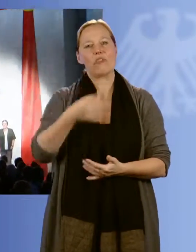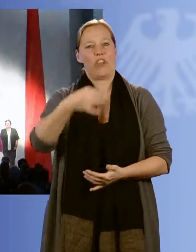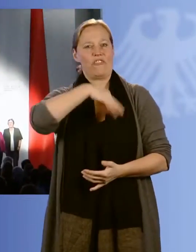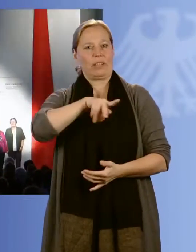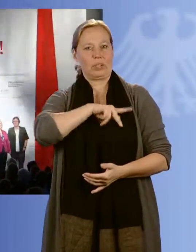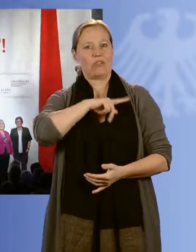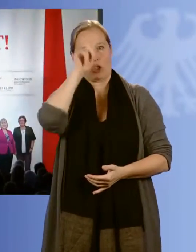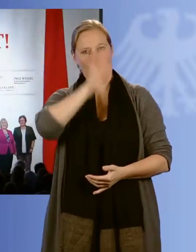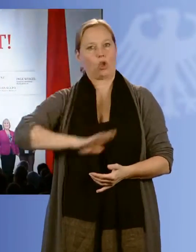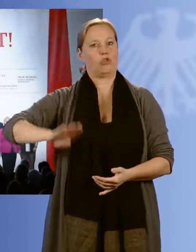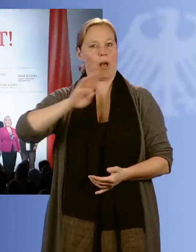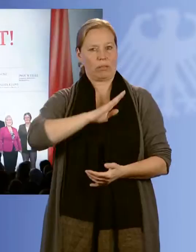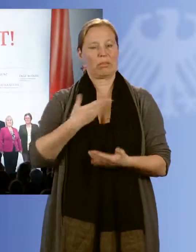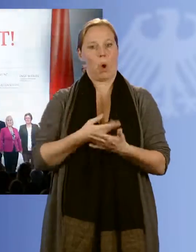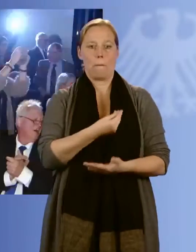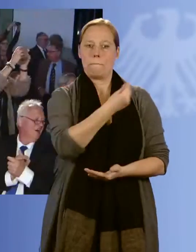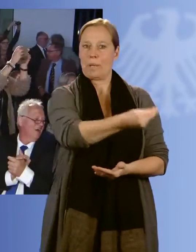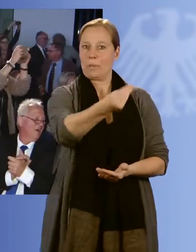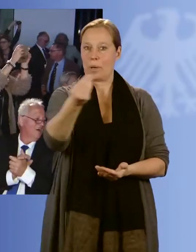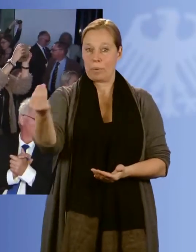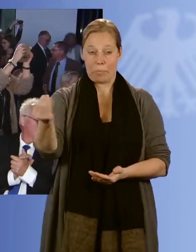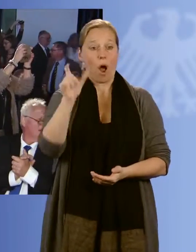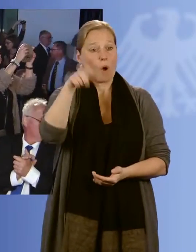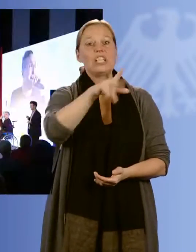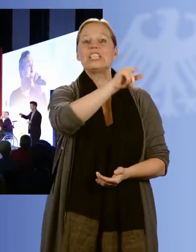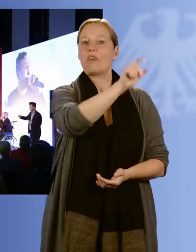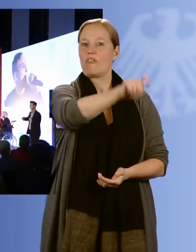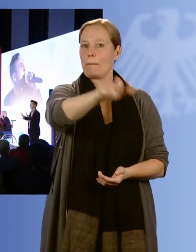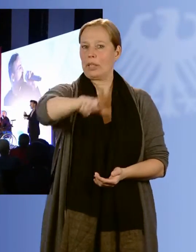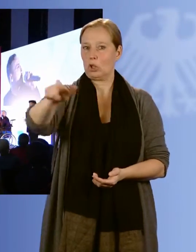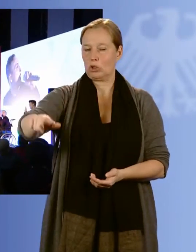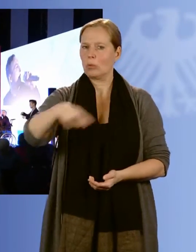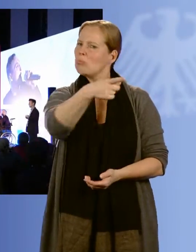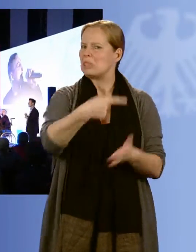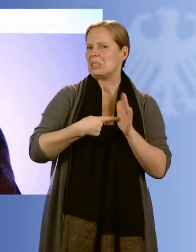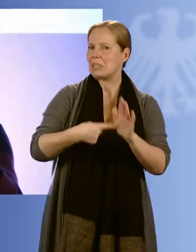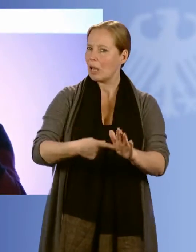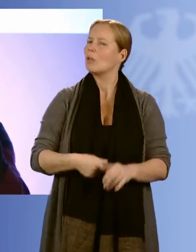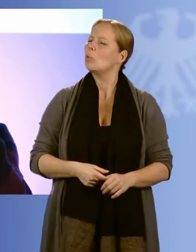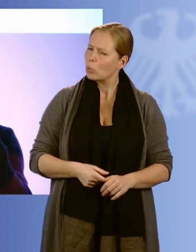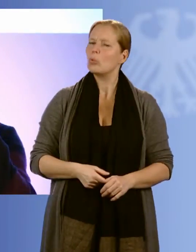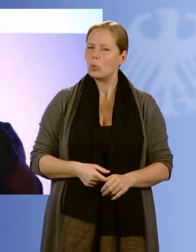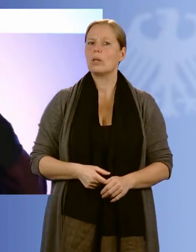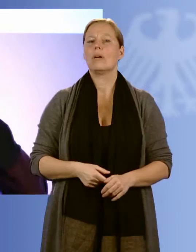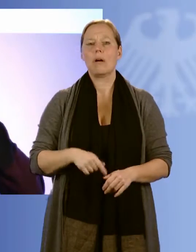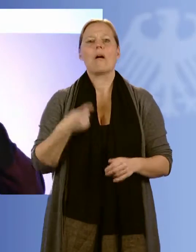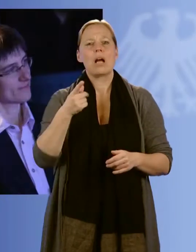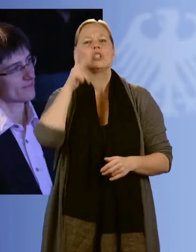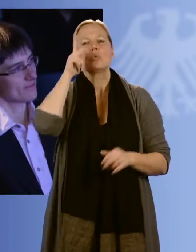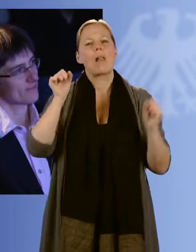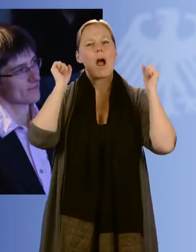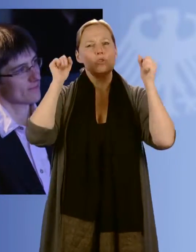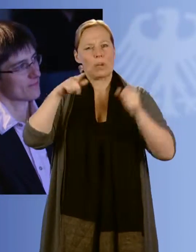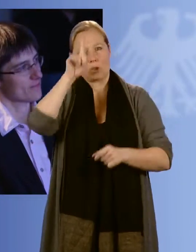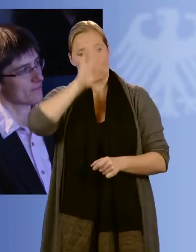der Bundesrepublik Deutschland. Die zwölf Ordensträgerinnen und Ordensträger zeigen, wie vielfältig soziales Engagement